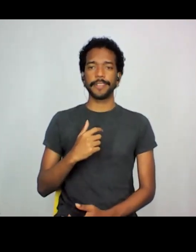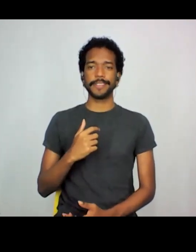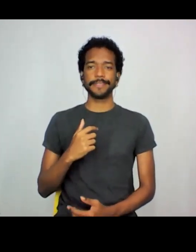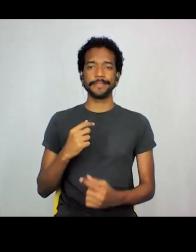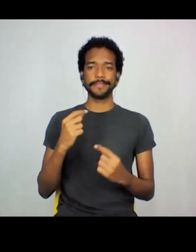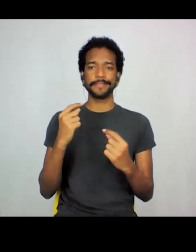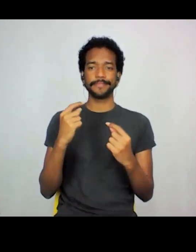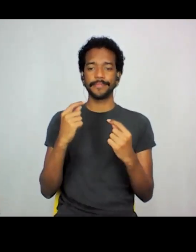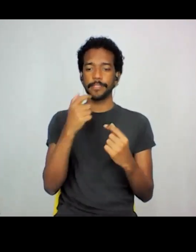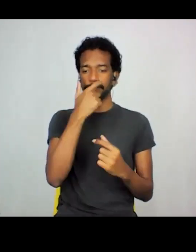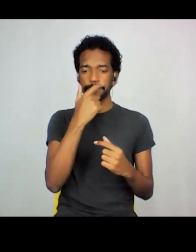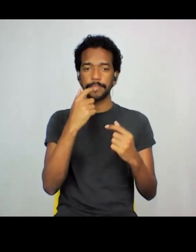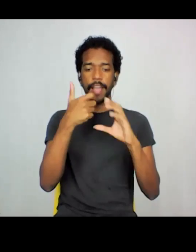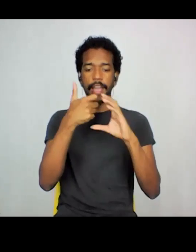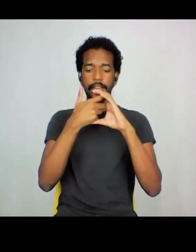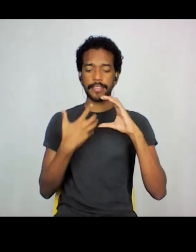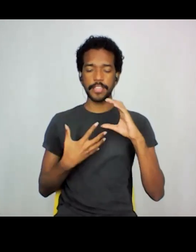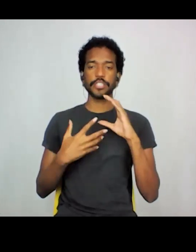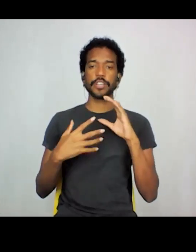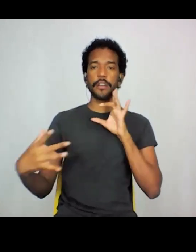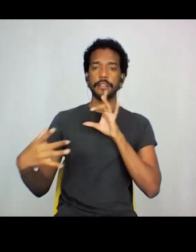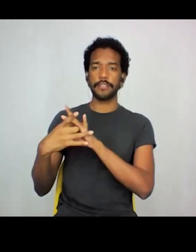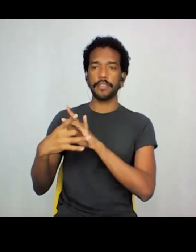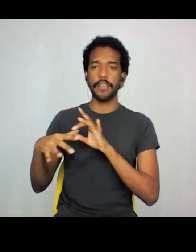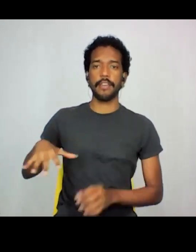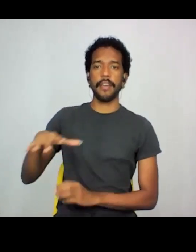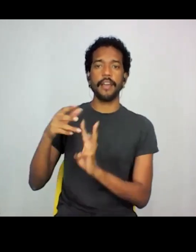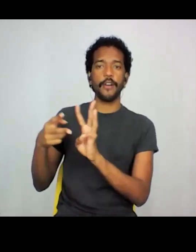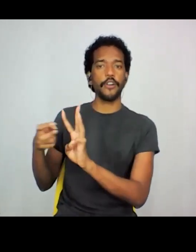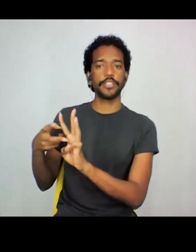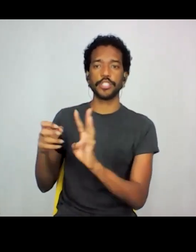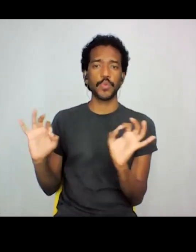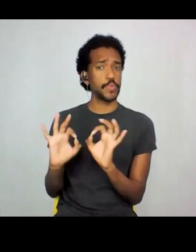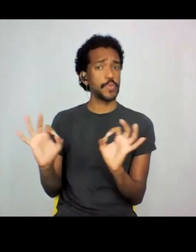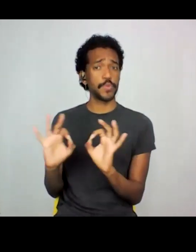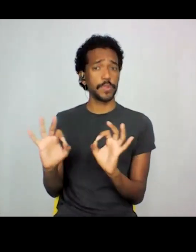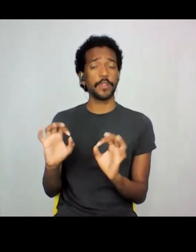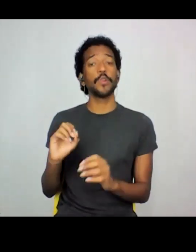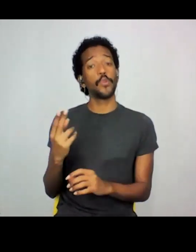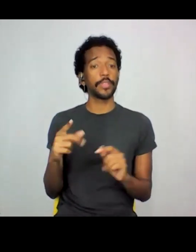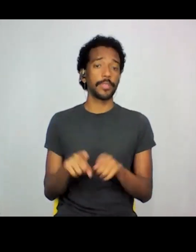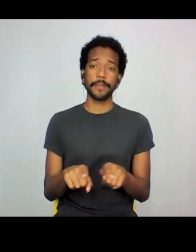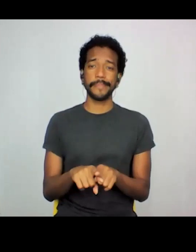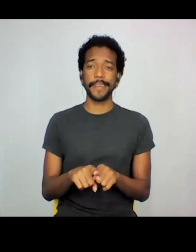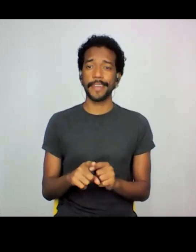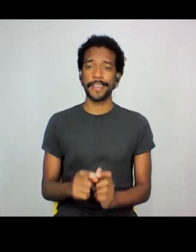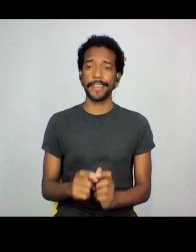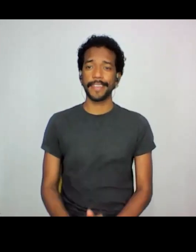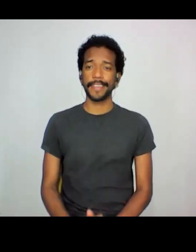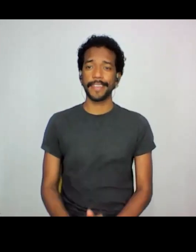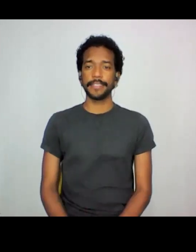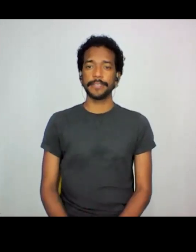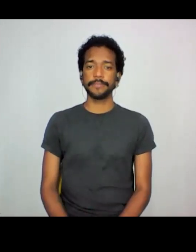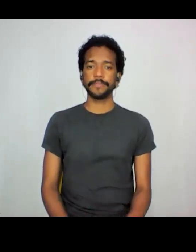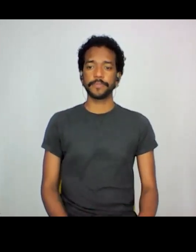associados às populações originárias ou até mesmo as